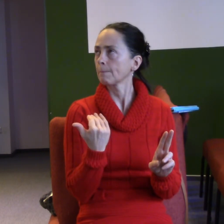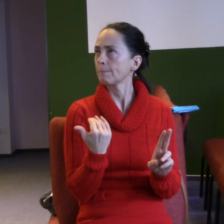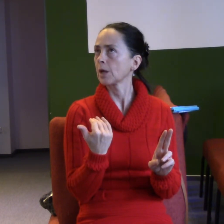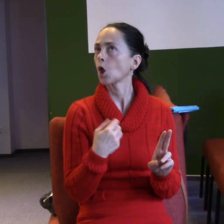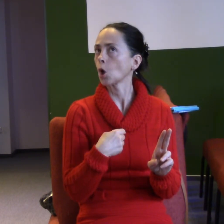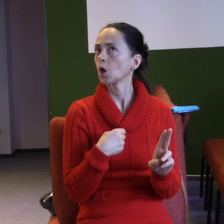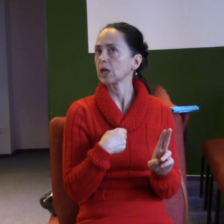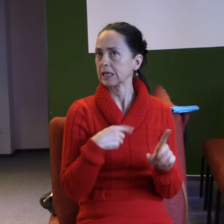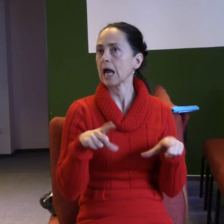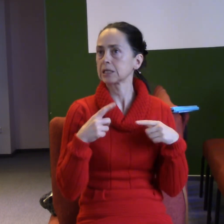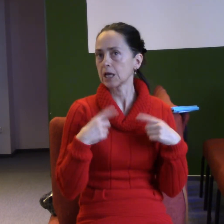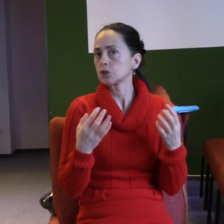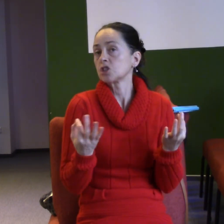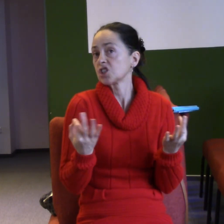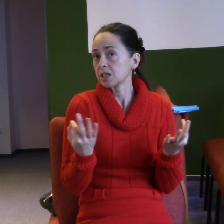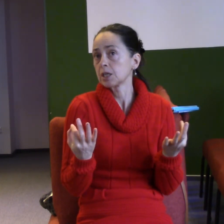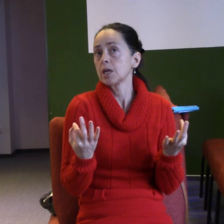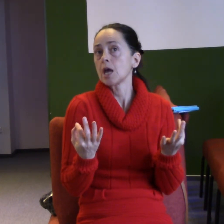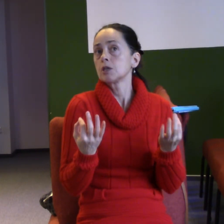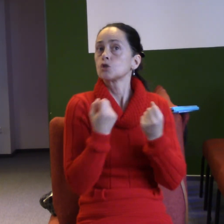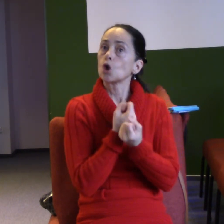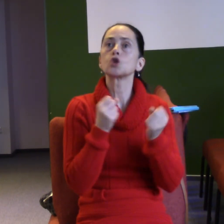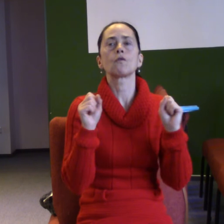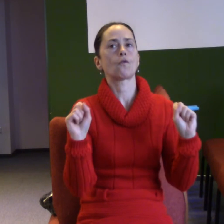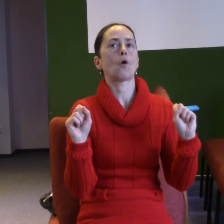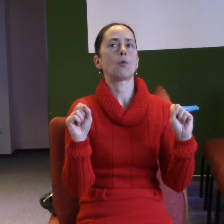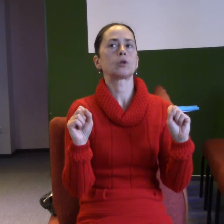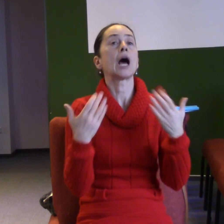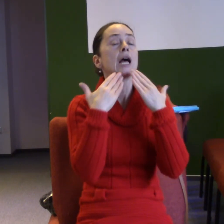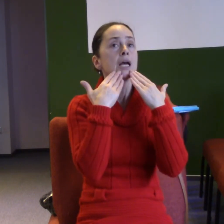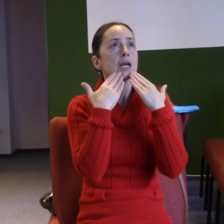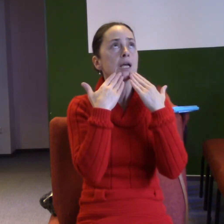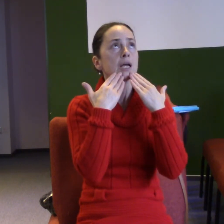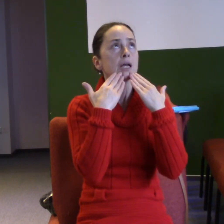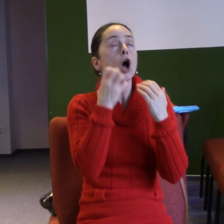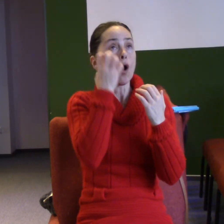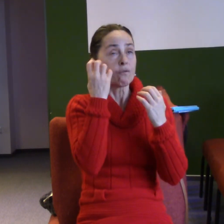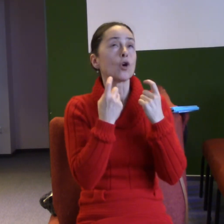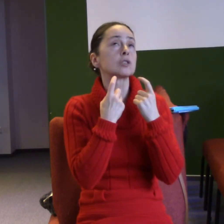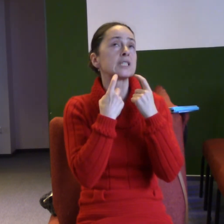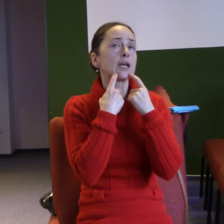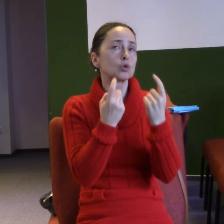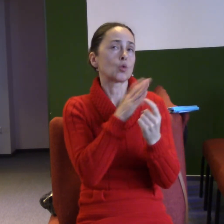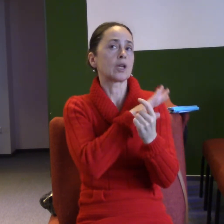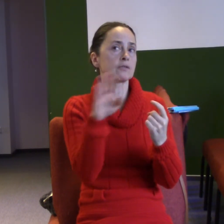ve mně osvobodilo, uvolnilo. Ale radost v duchu svatém, ovoce ducha svatého, jako radost, je